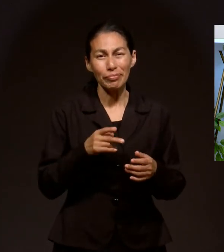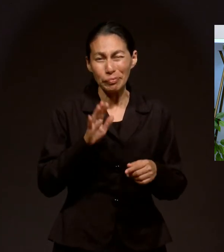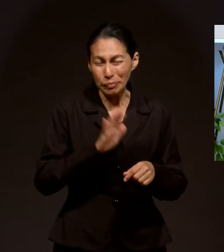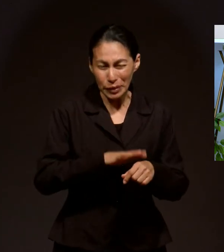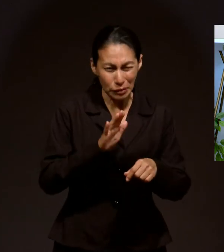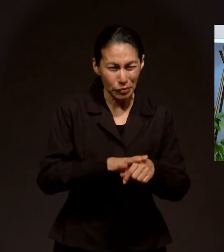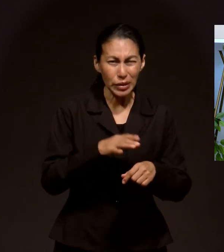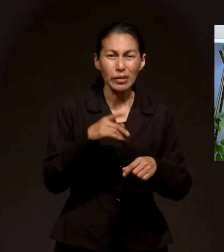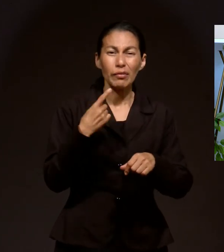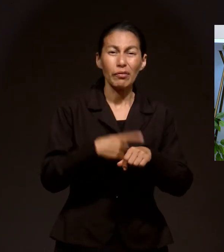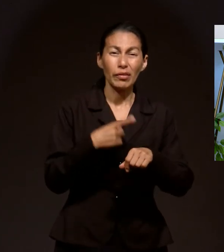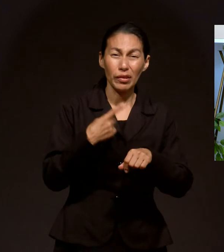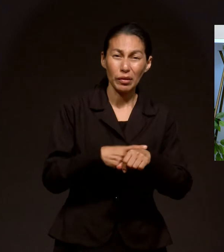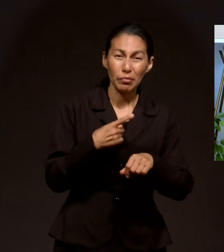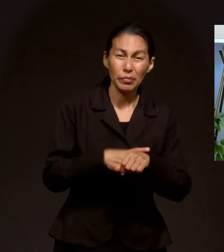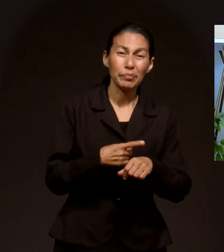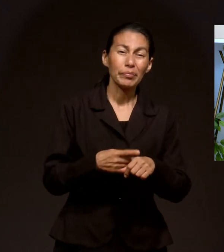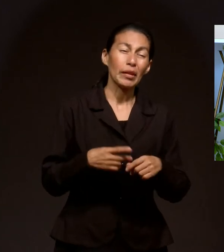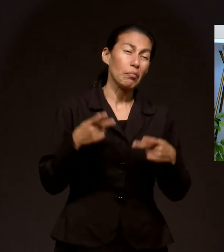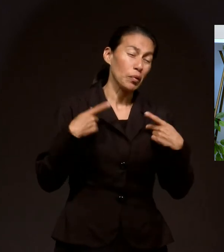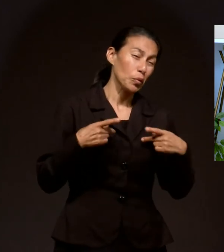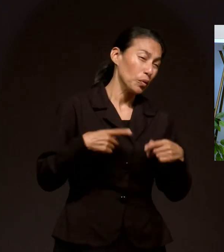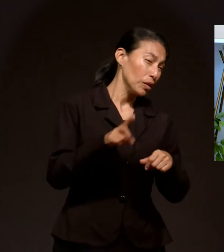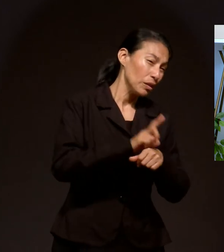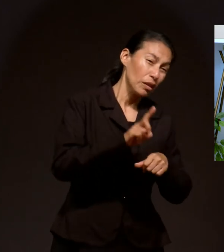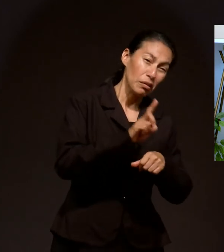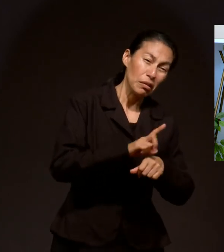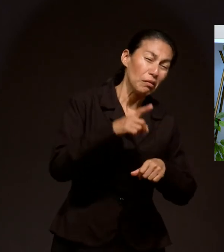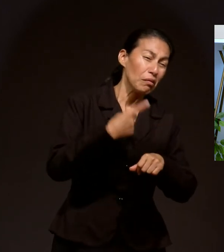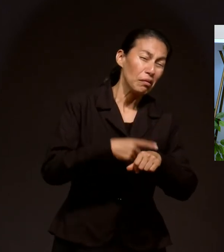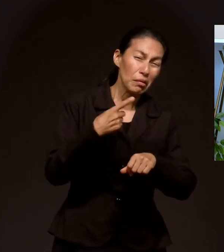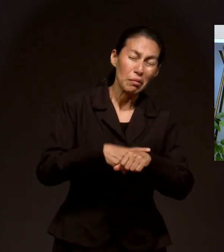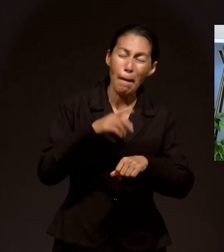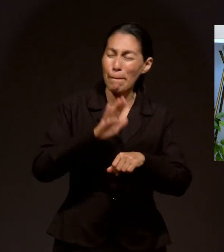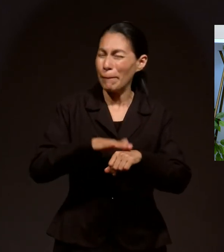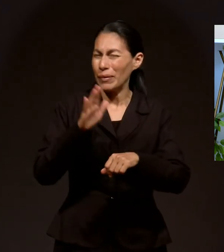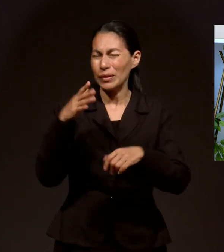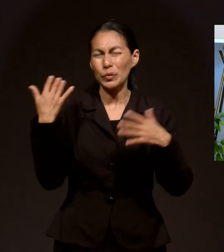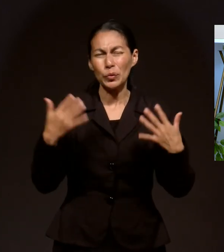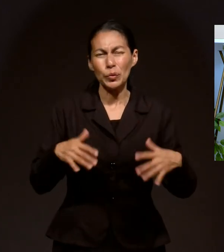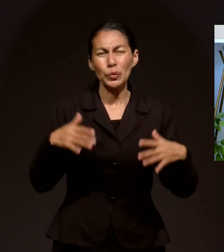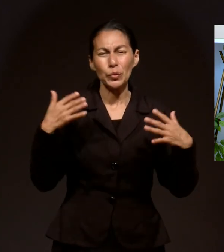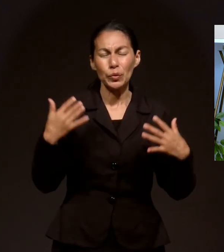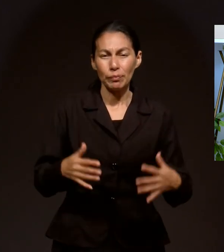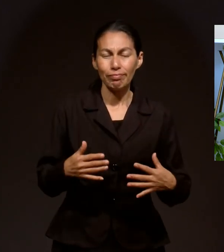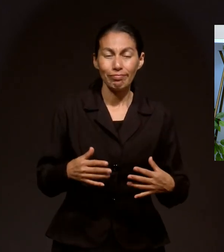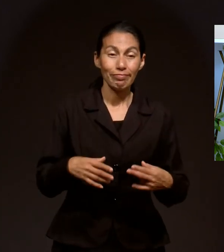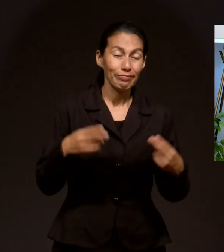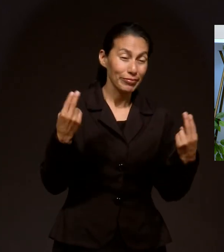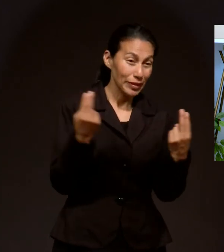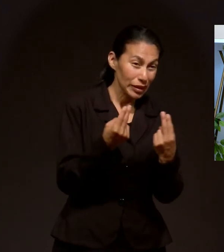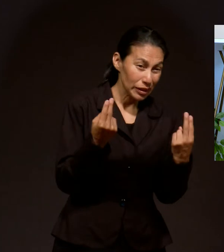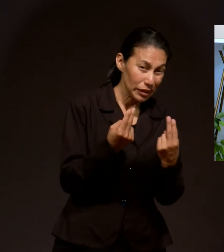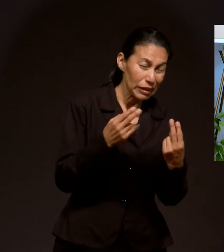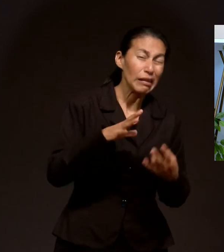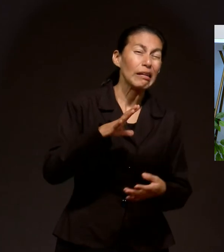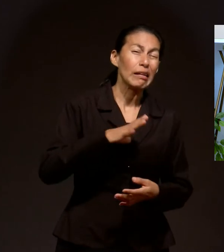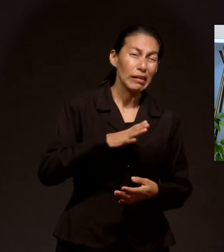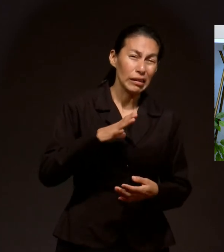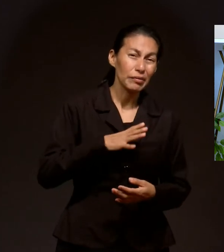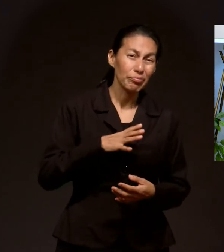incorporándose en el trajín del diario Vivir. tenemos muchas